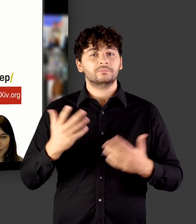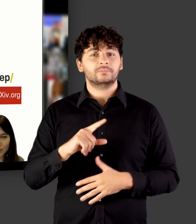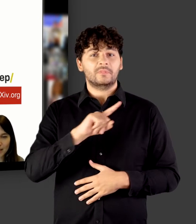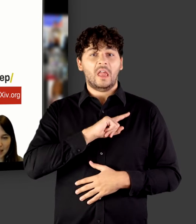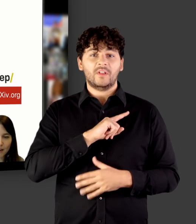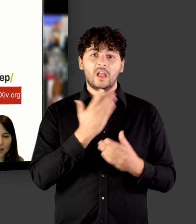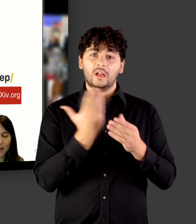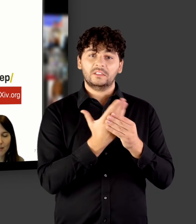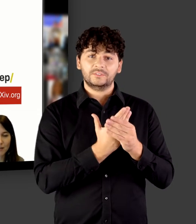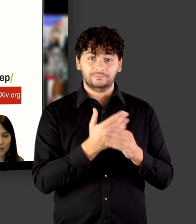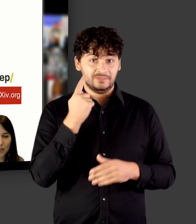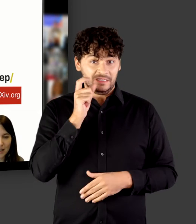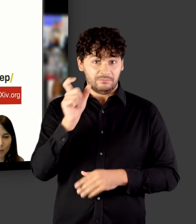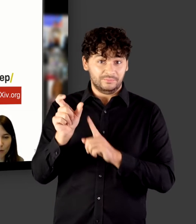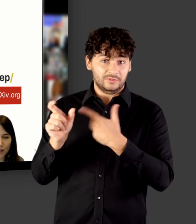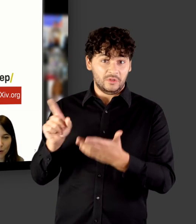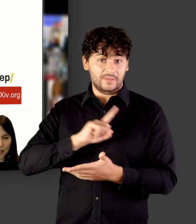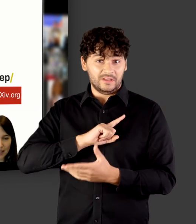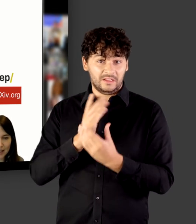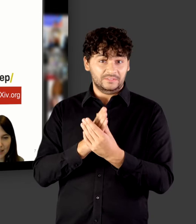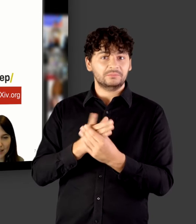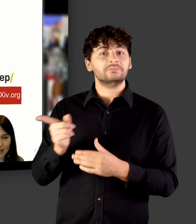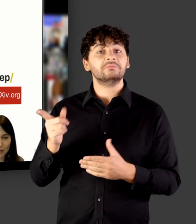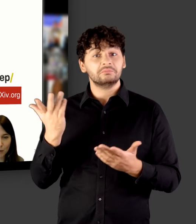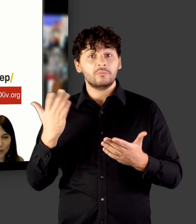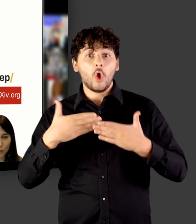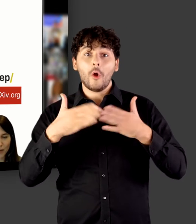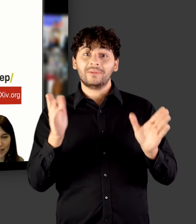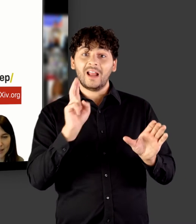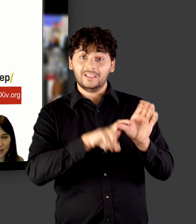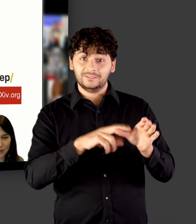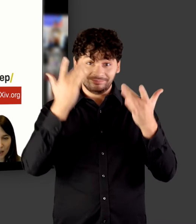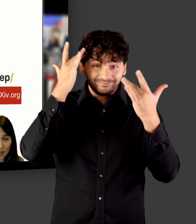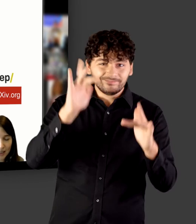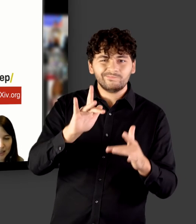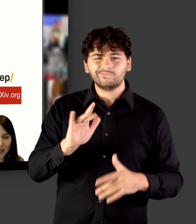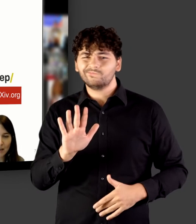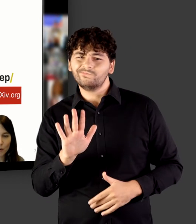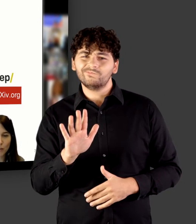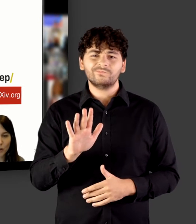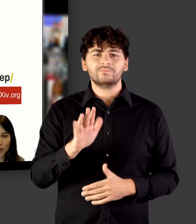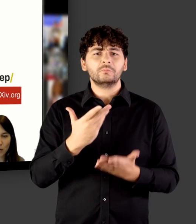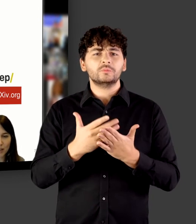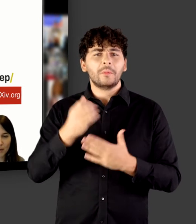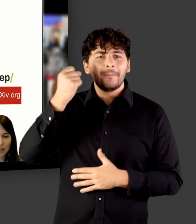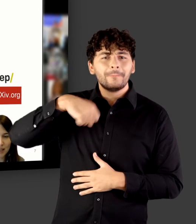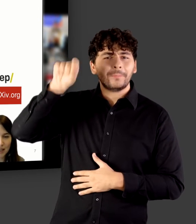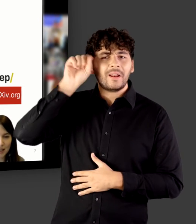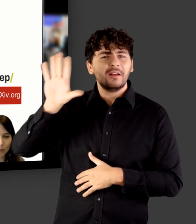Self-Archiving wird deshalb häufig auch nicht als Form des Open Access anerkannt. Wird zum Beispiel auch in der Berliner Erklärung